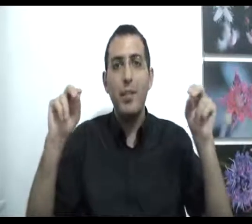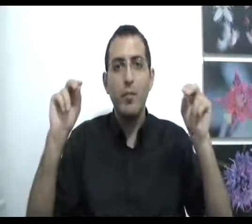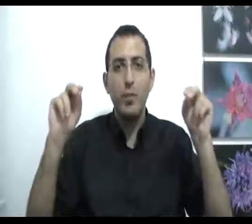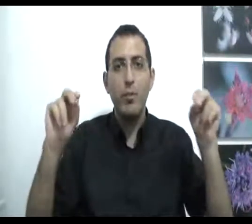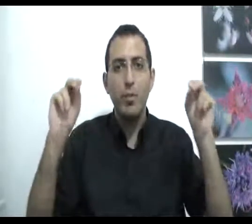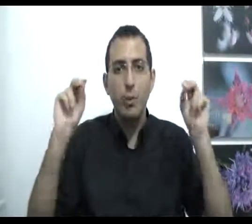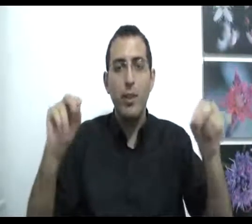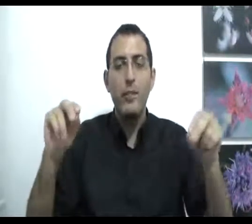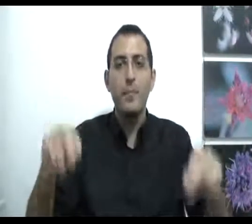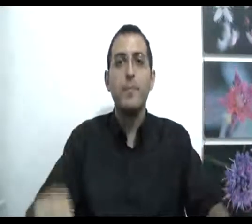וטוב. תודה.